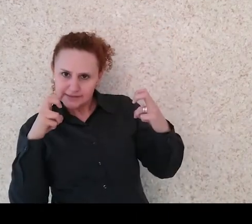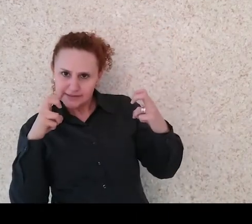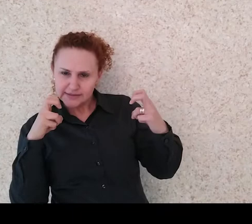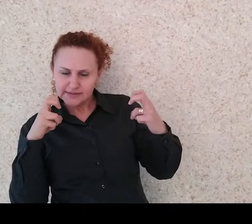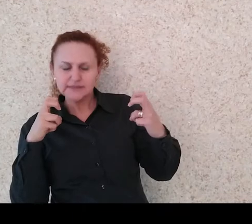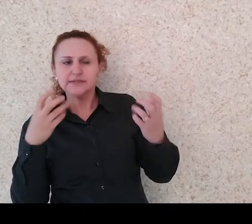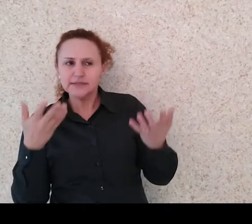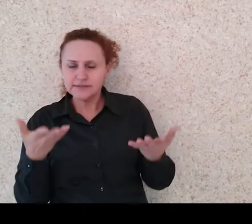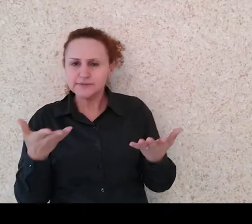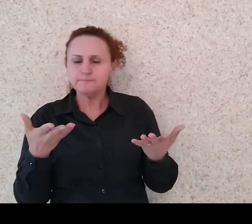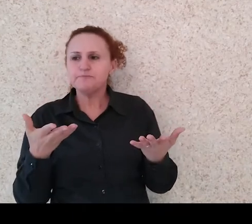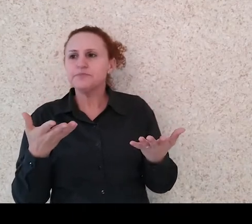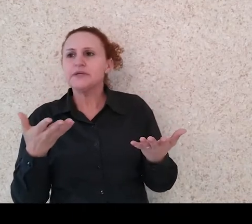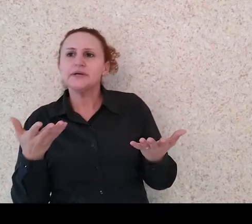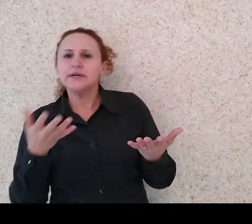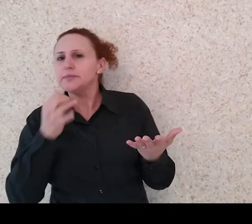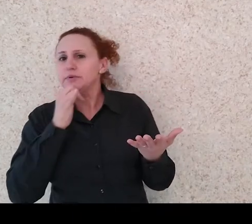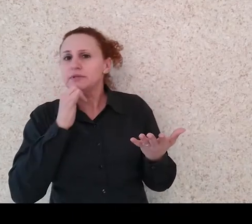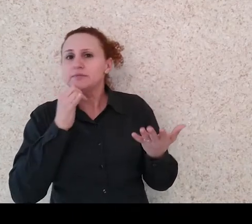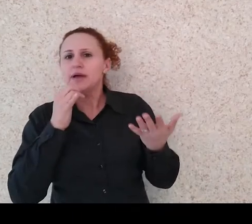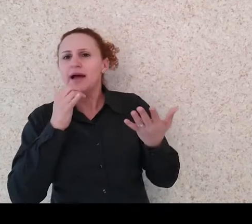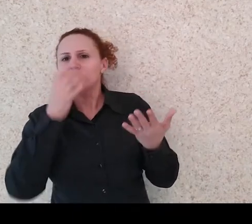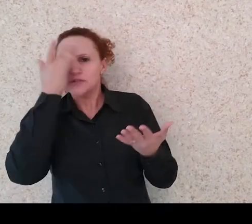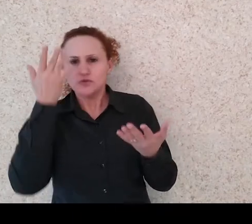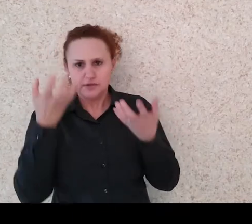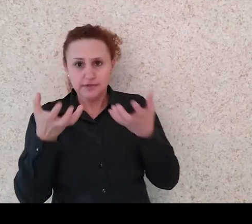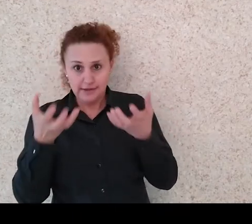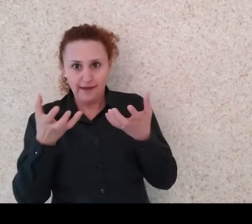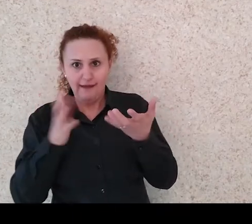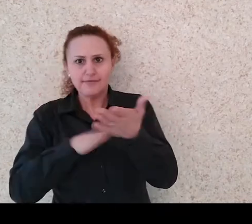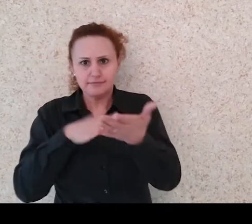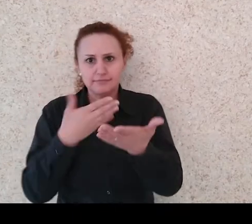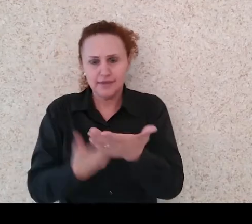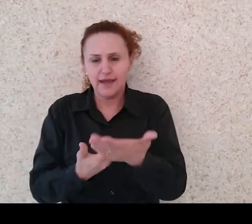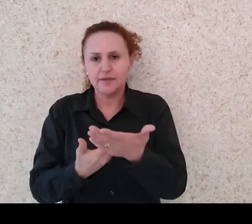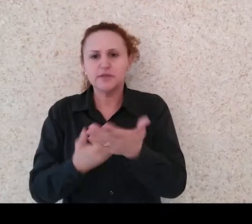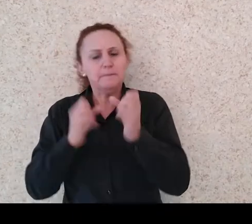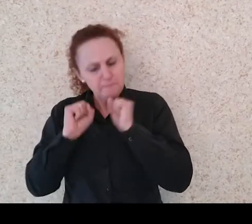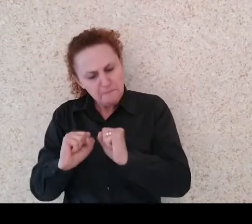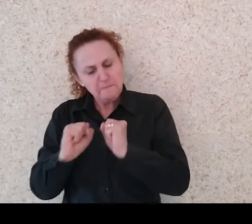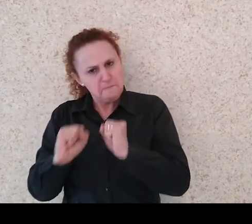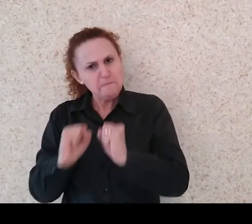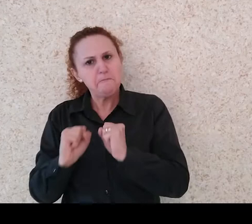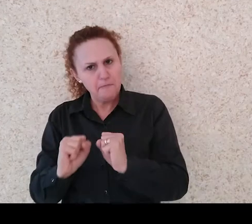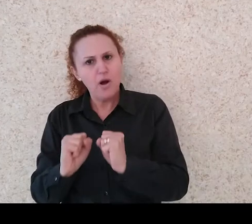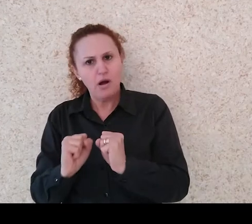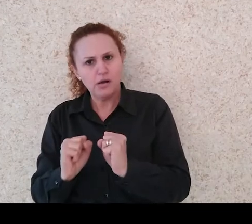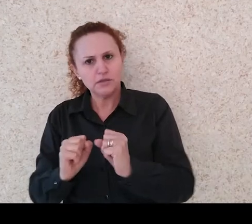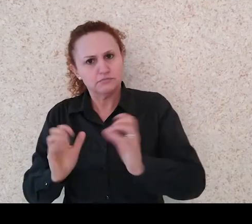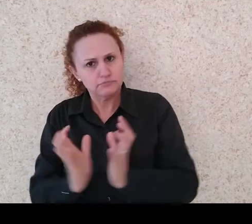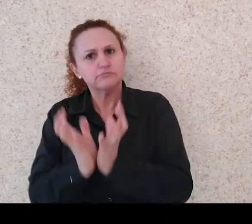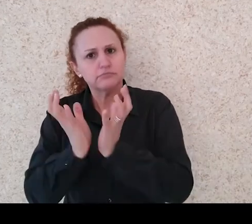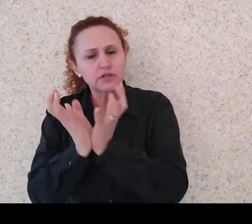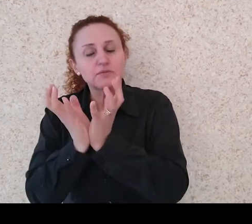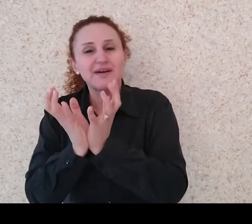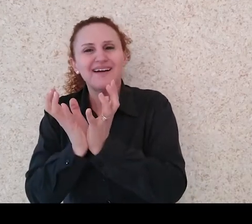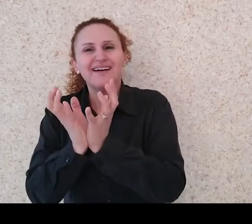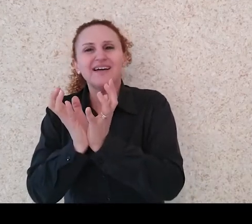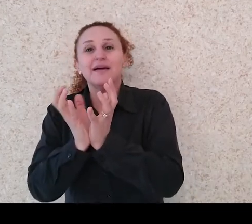como tradutor e intérprete de livros, podem participar das bancas. Assim, é importante que a pessoa tenha um conhecimento